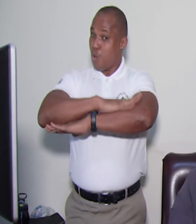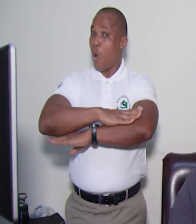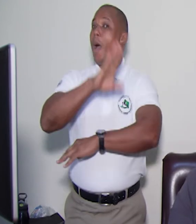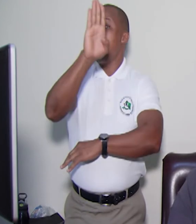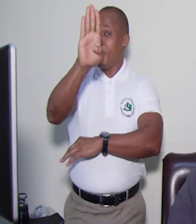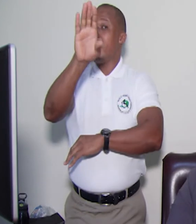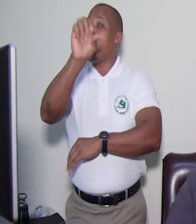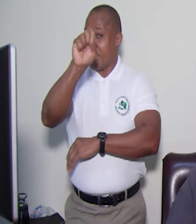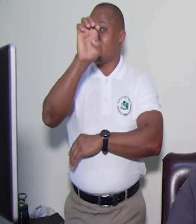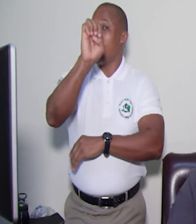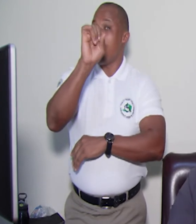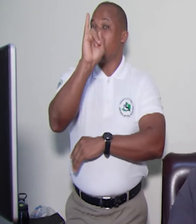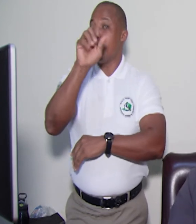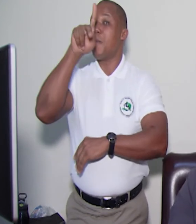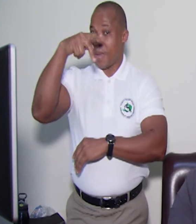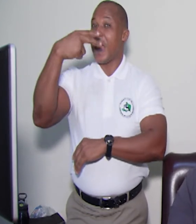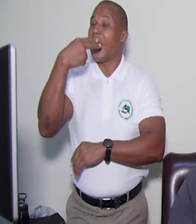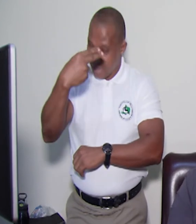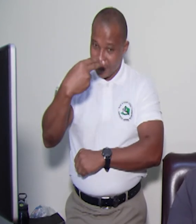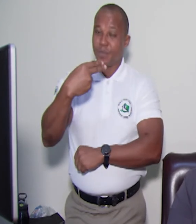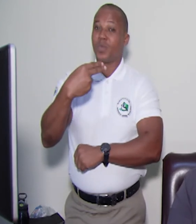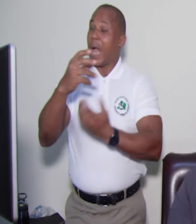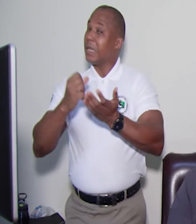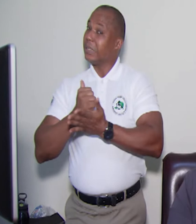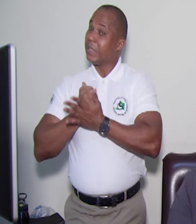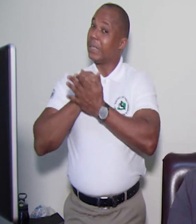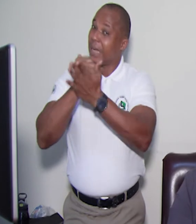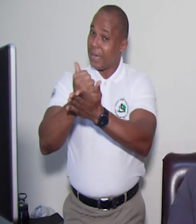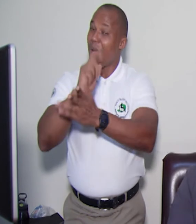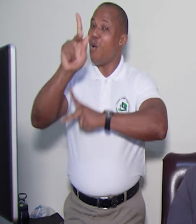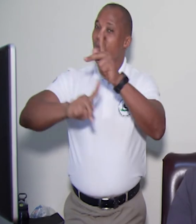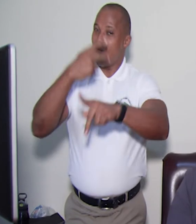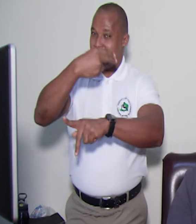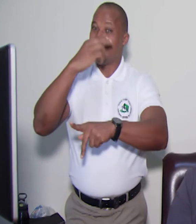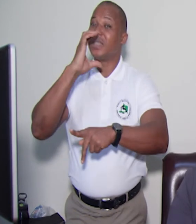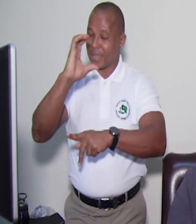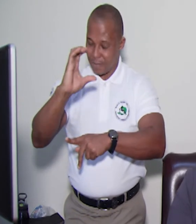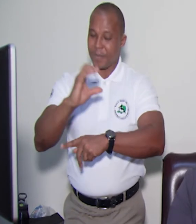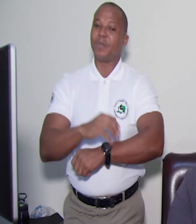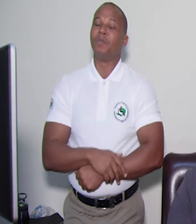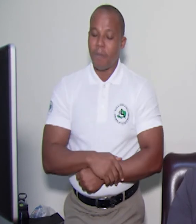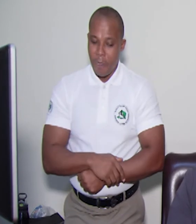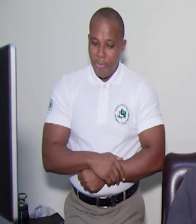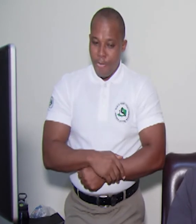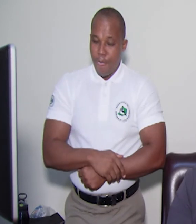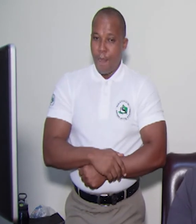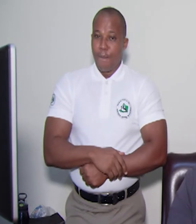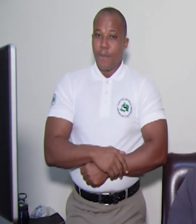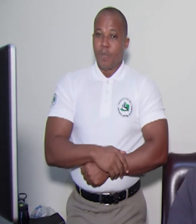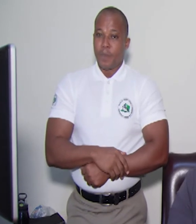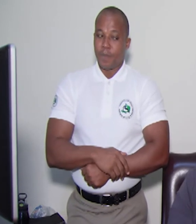autonome, e ke nou di nou tap kase, just degaje ko pou nou fe de aktivite. E, an plus, e,